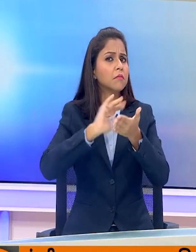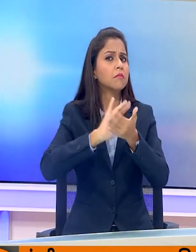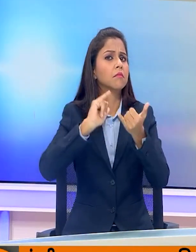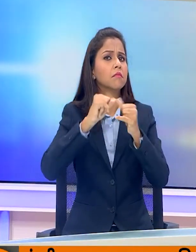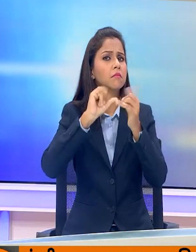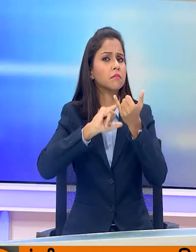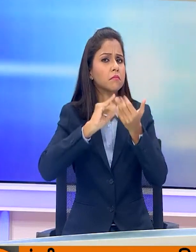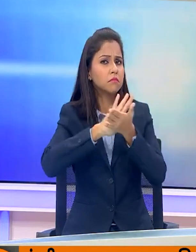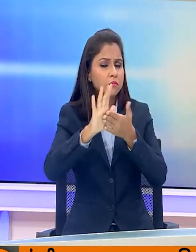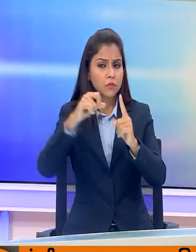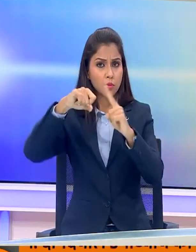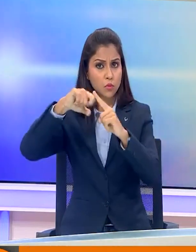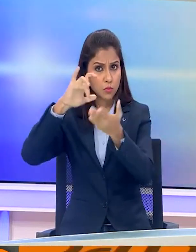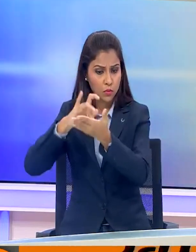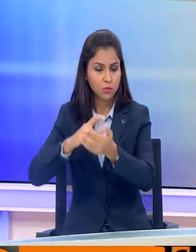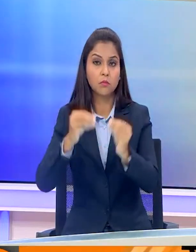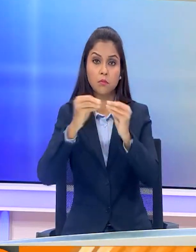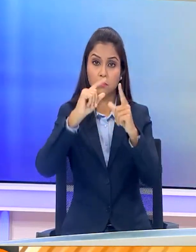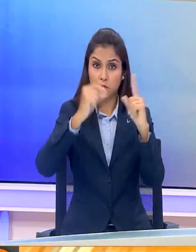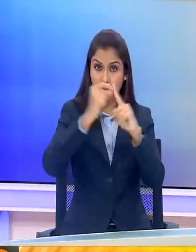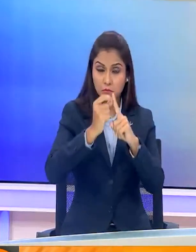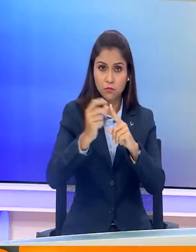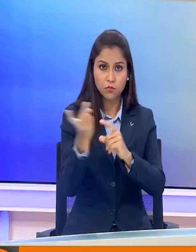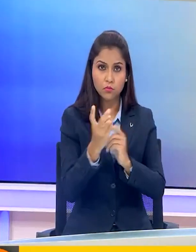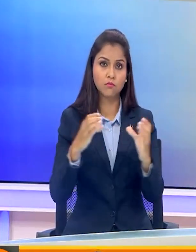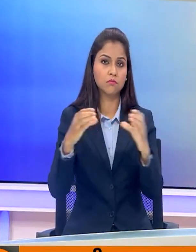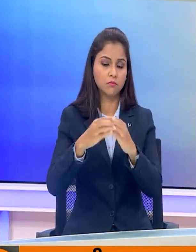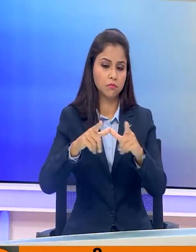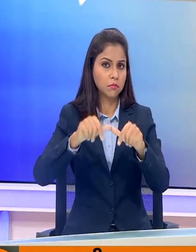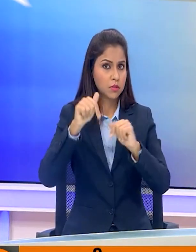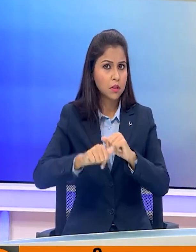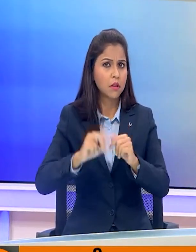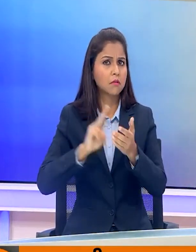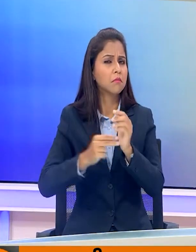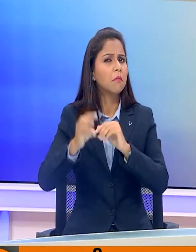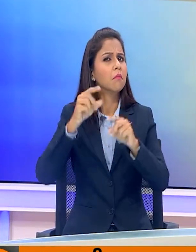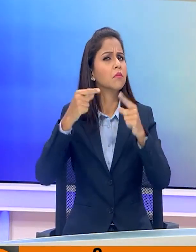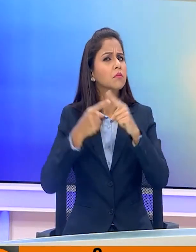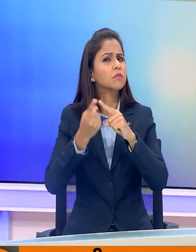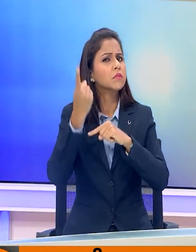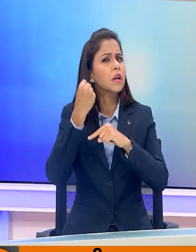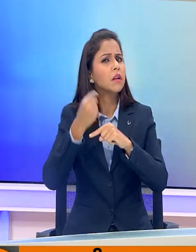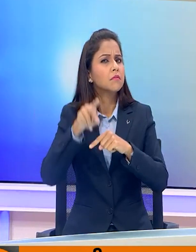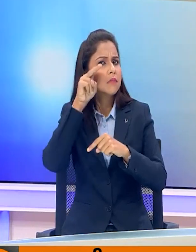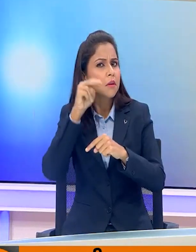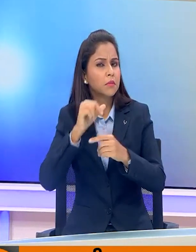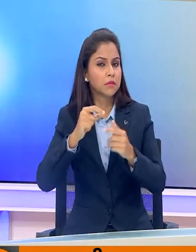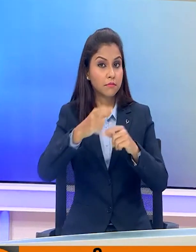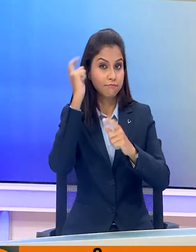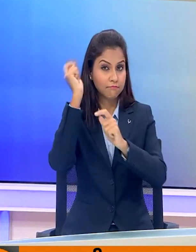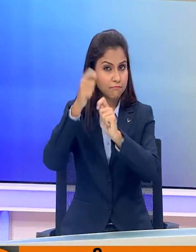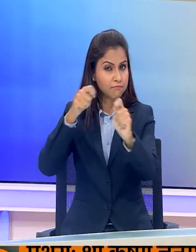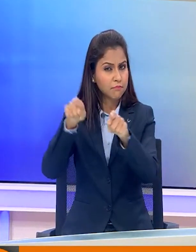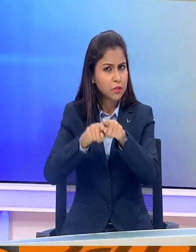भाजबा कारेकरताओं के साथ बरठक करेंगे। अमित्शाह ने मंगलवार कुरनागपुर औछद्रपती संबाजी नगर का दौरा किया